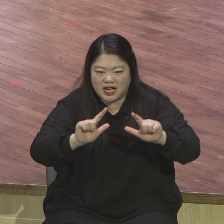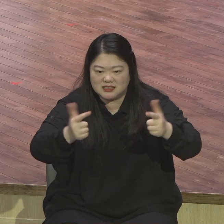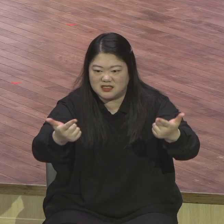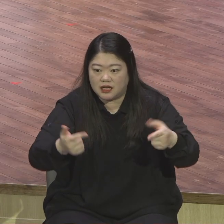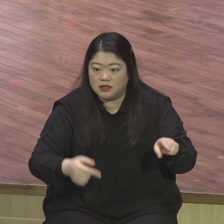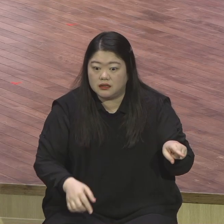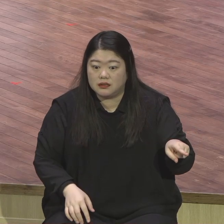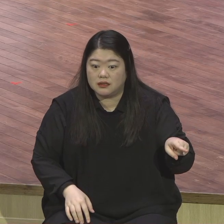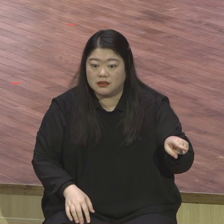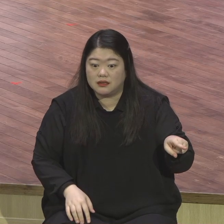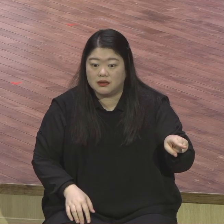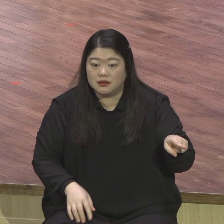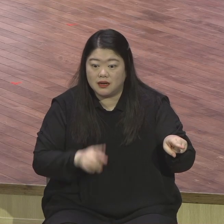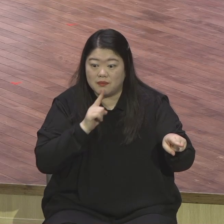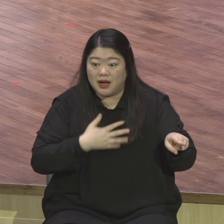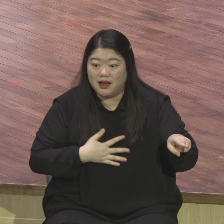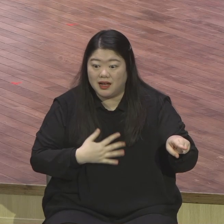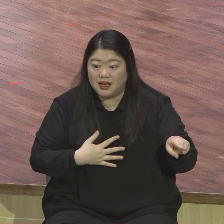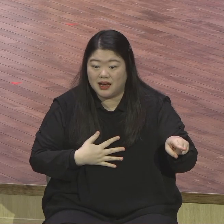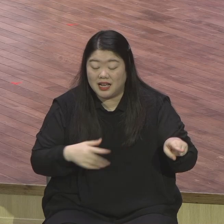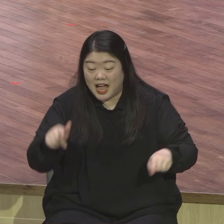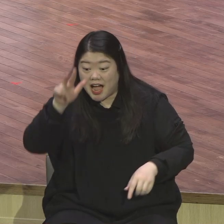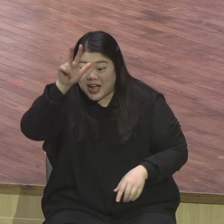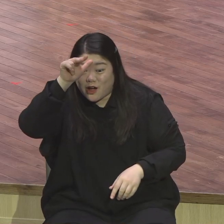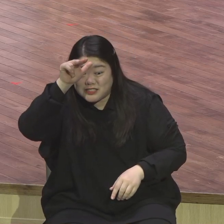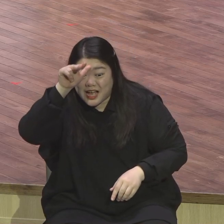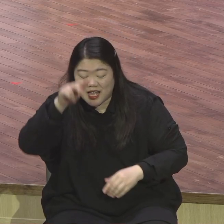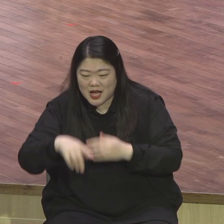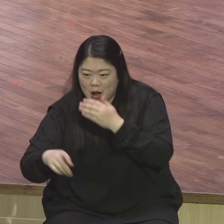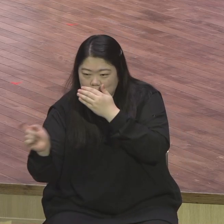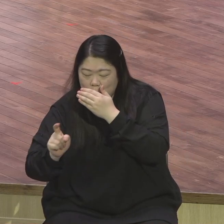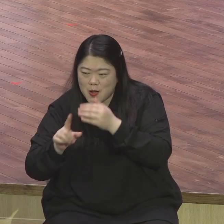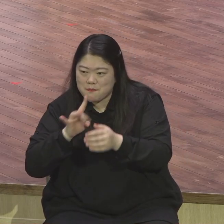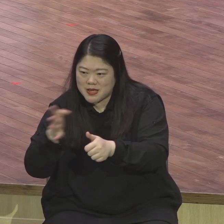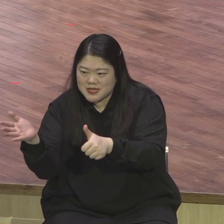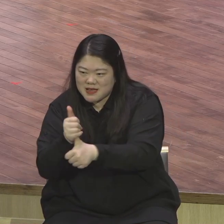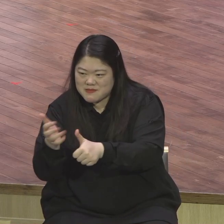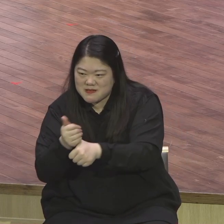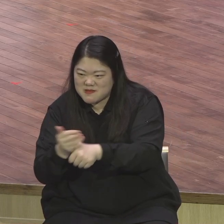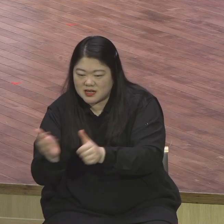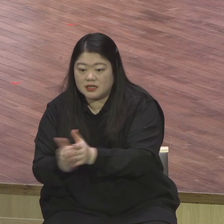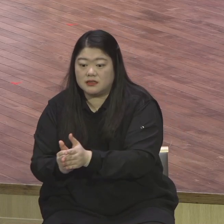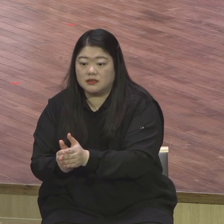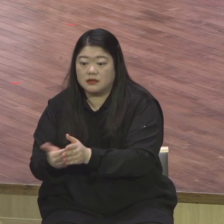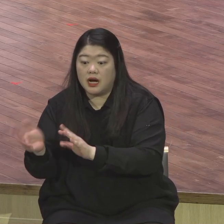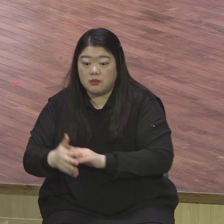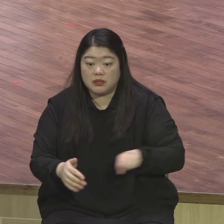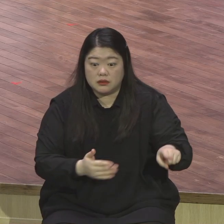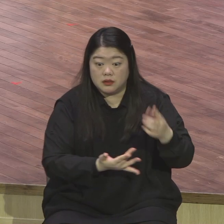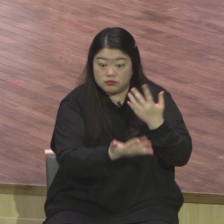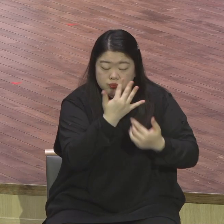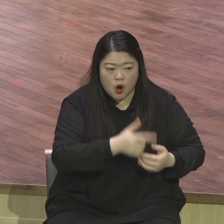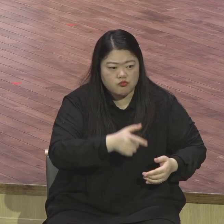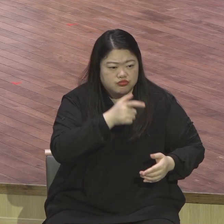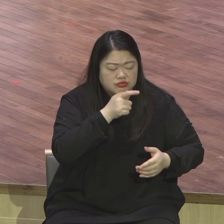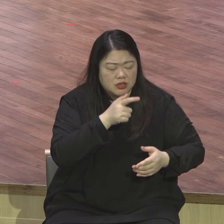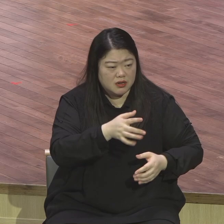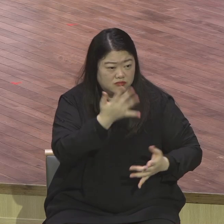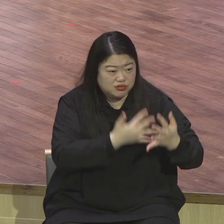제가 이 말씀드릴 이유가 뭐냐 영계 모든 성도들은 생명 살리는 일에 만큼은 물불을